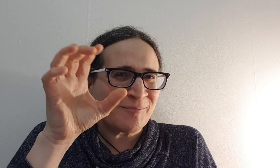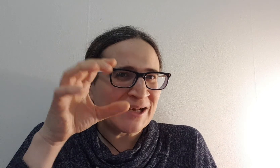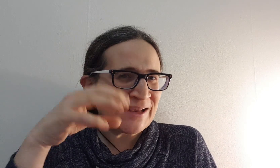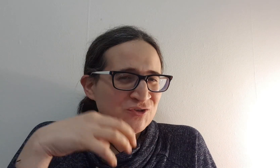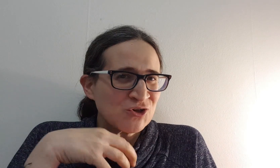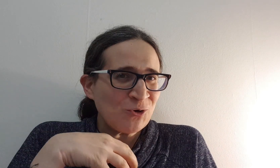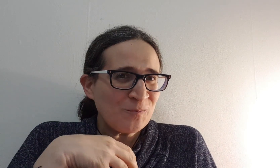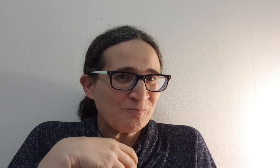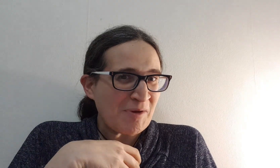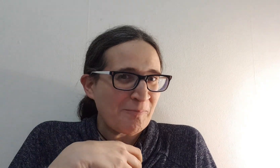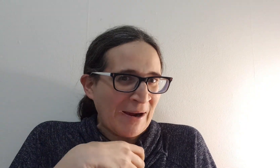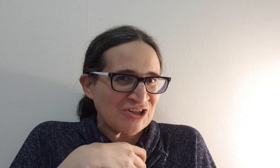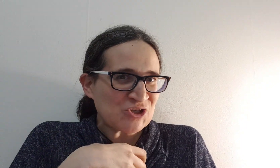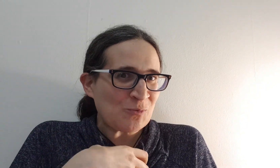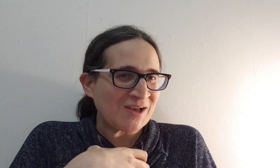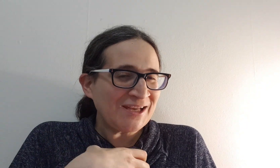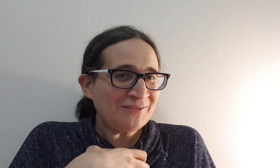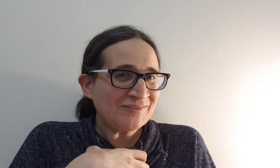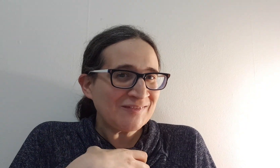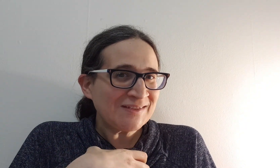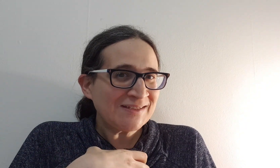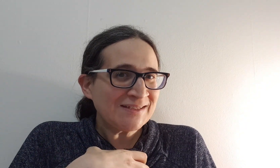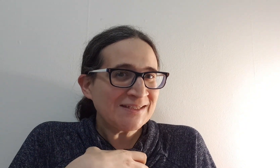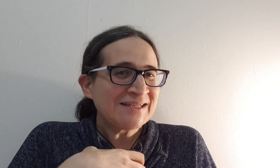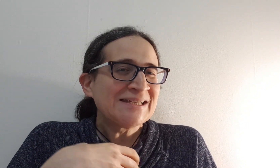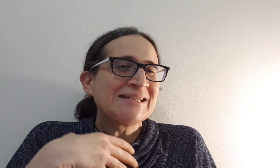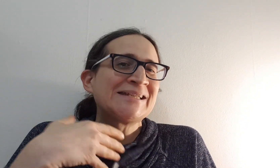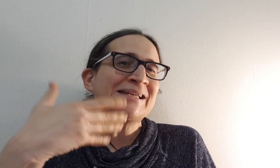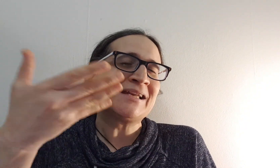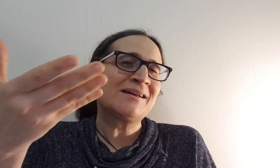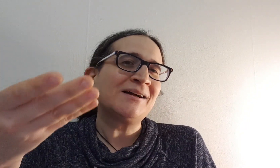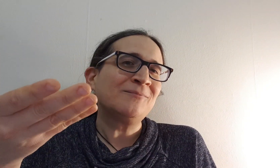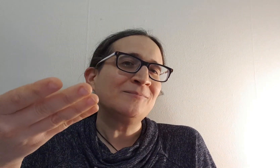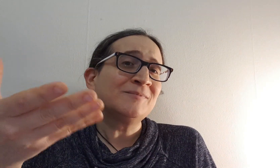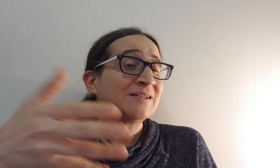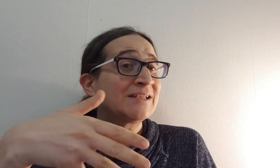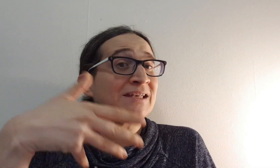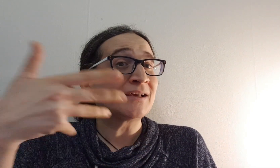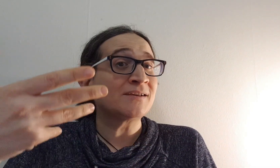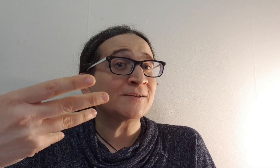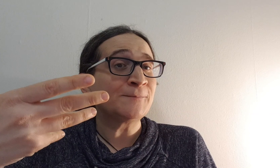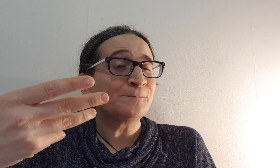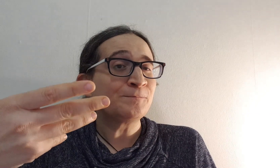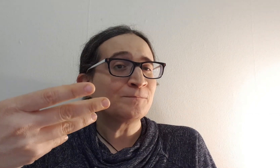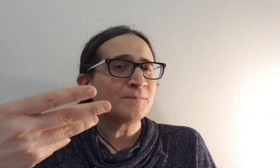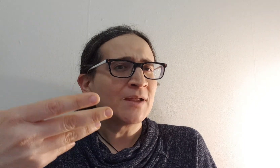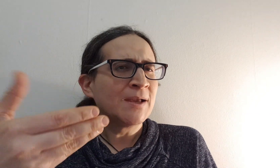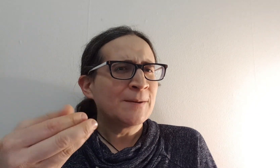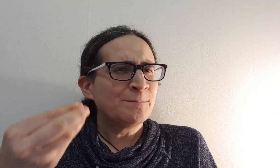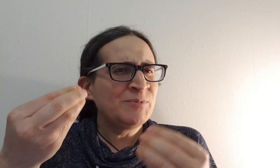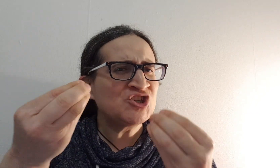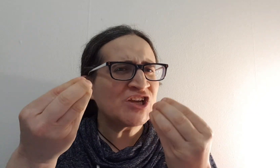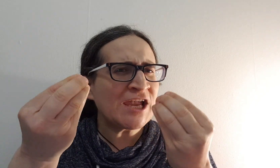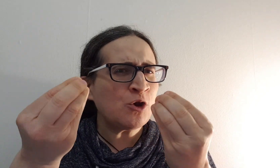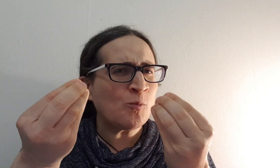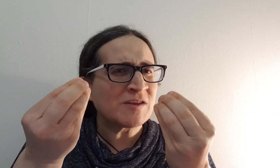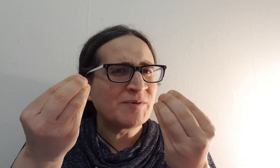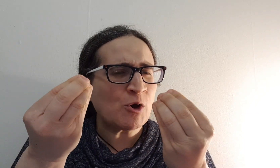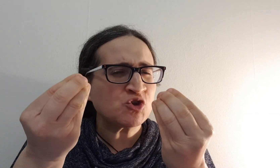בלב שלו בבנק שלו בלב לתת לך לתת לאחרים מי שאין לו מטבעות